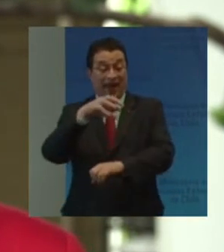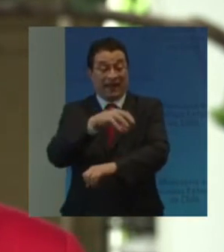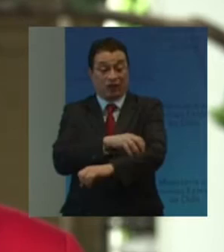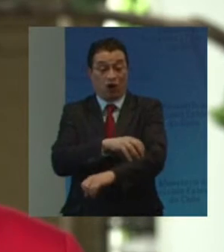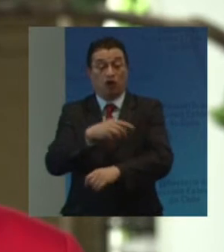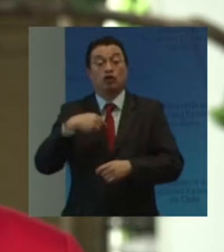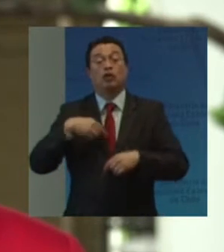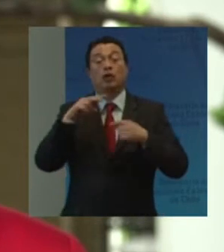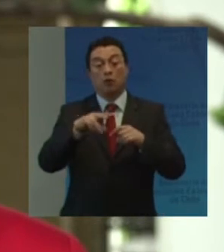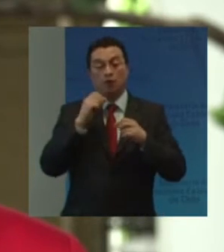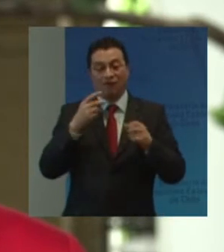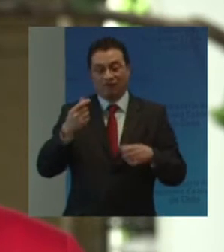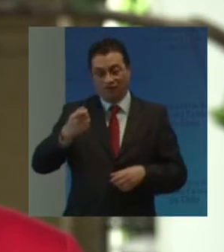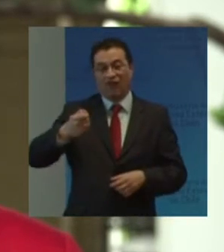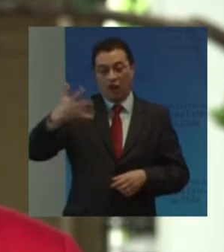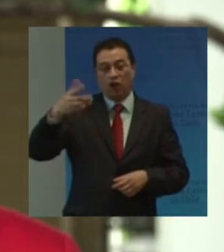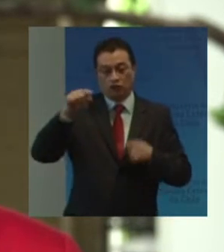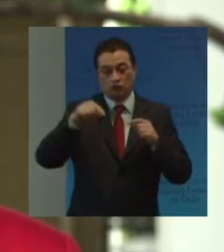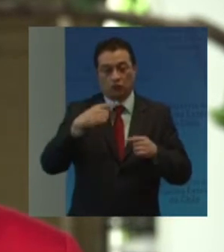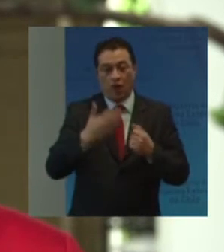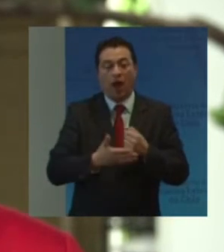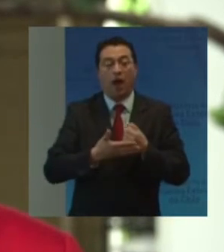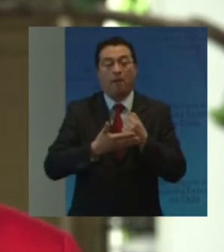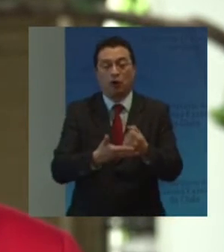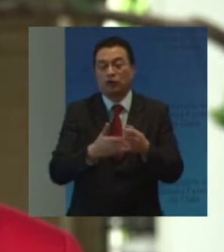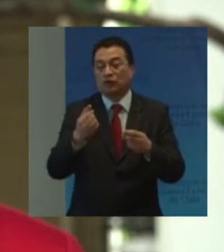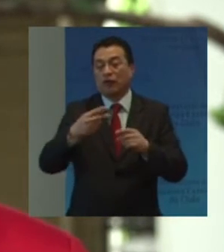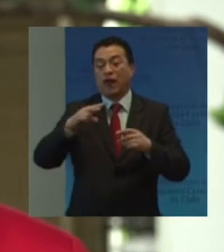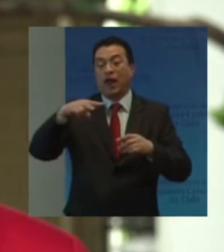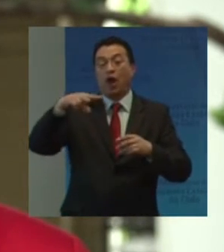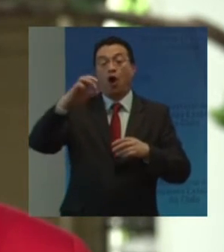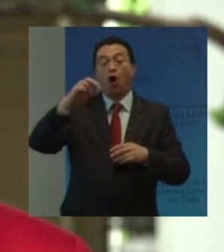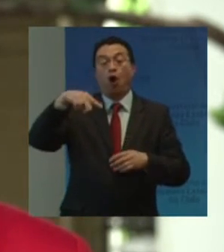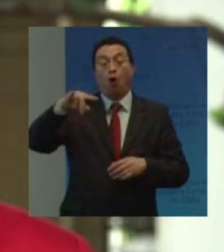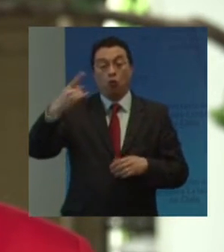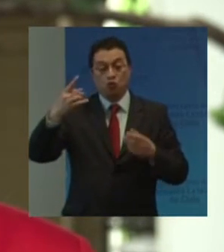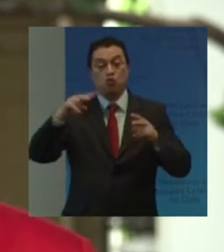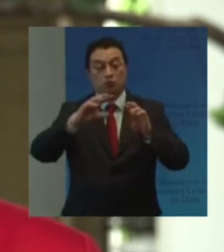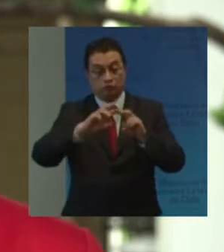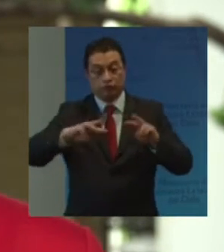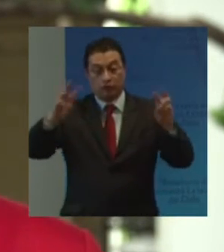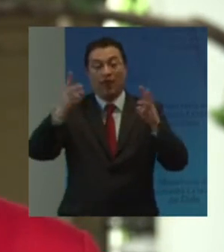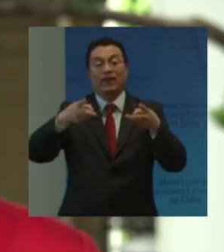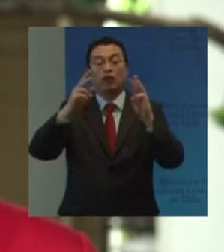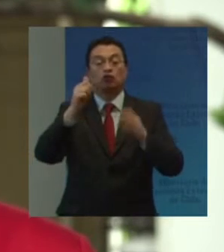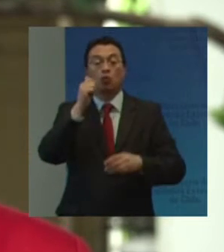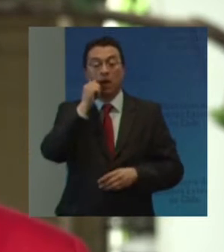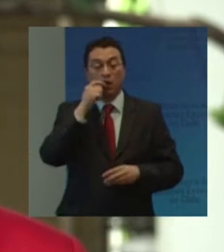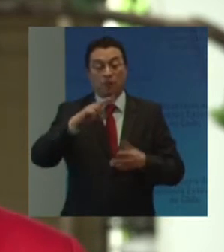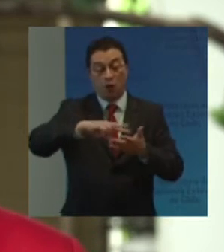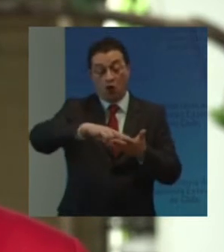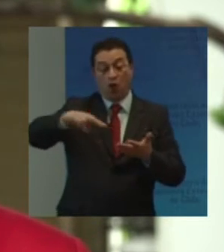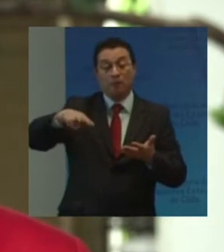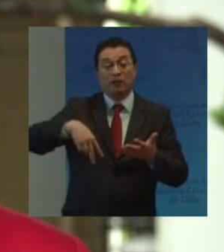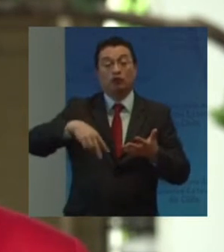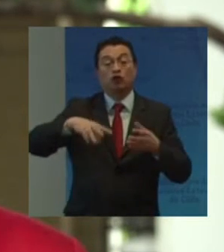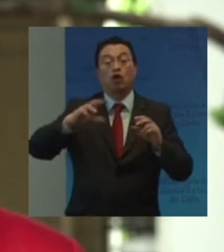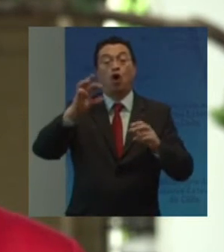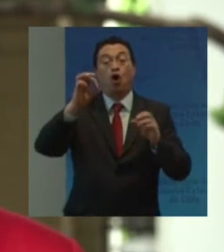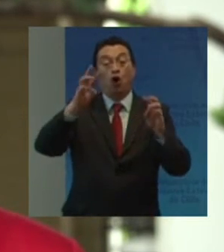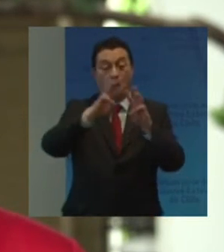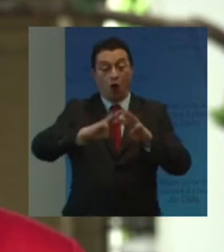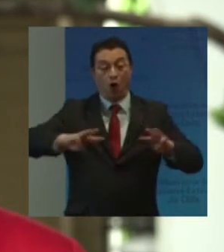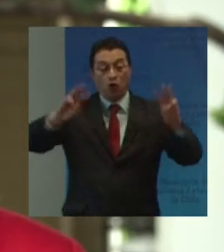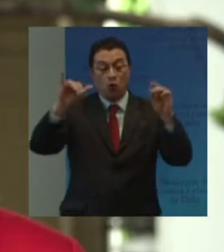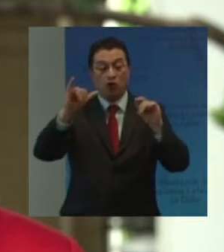valoración Sobre los aportes De la Convención De Naciones Unidas En el Ámbito De los Derechos Humanos La Convención De las Naciones Unidas Y su